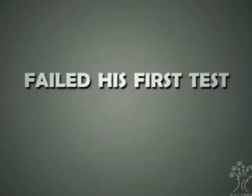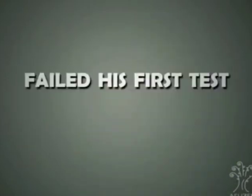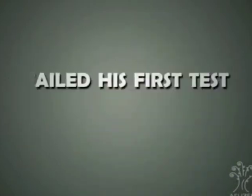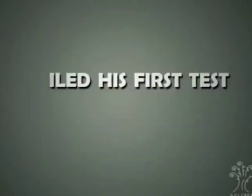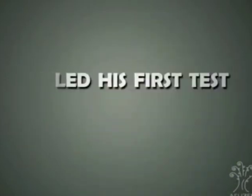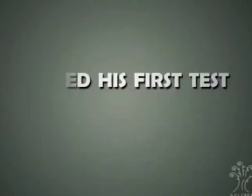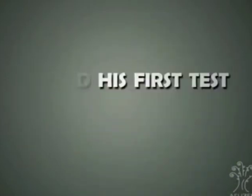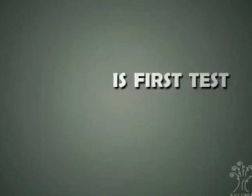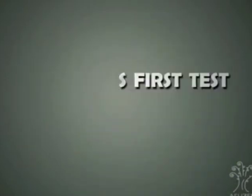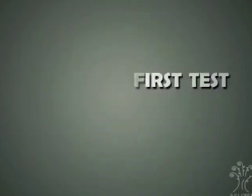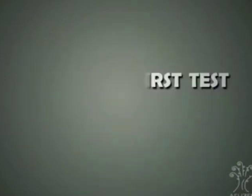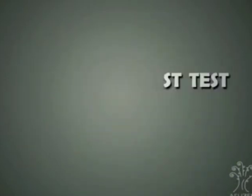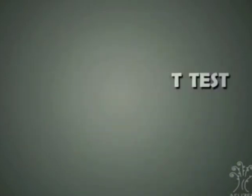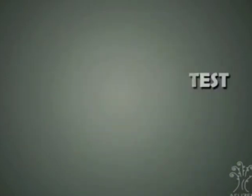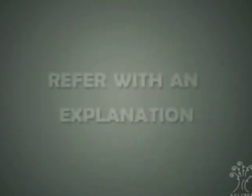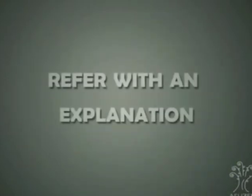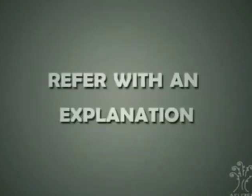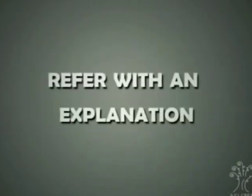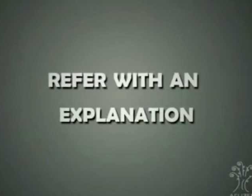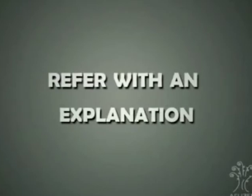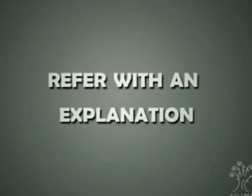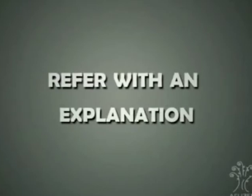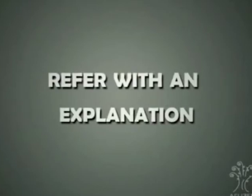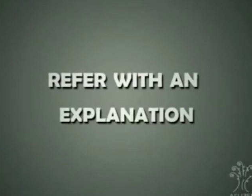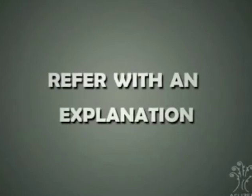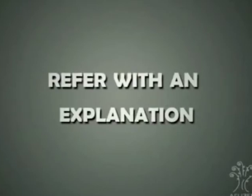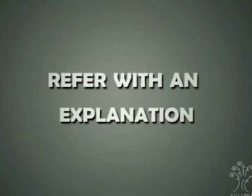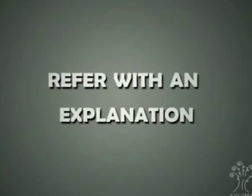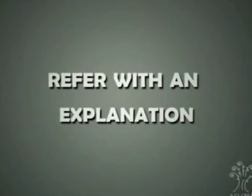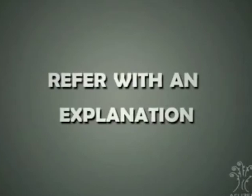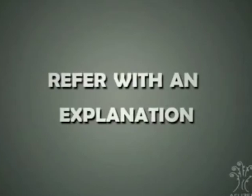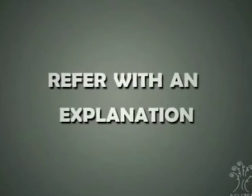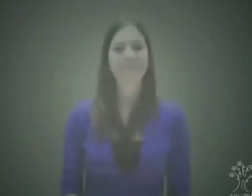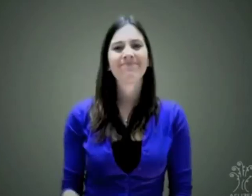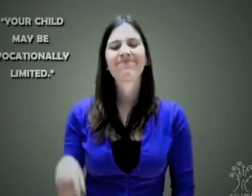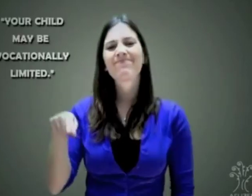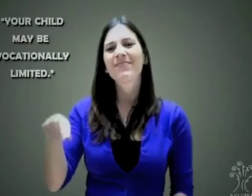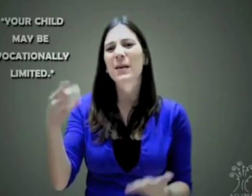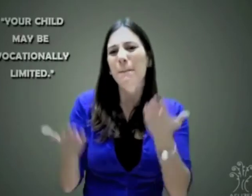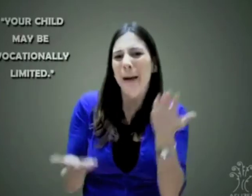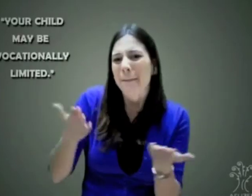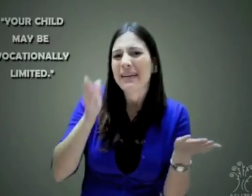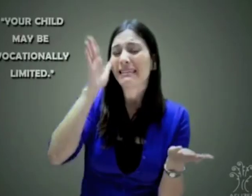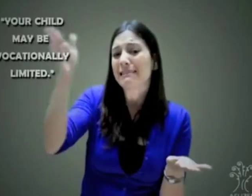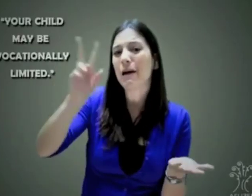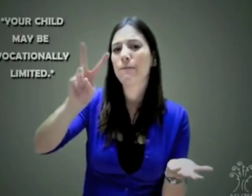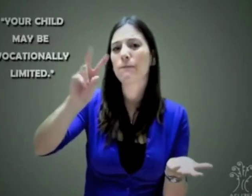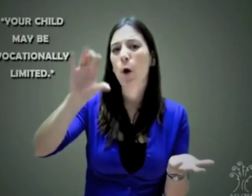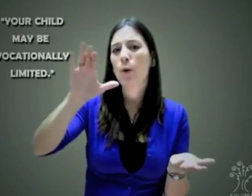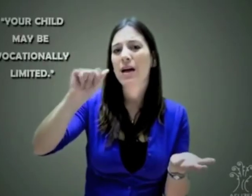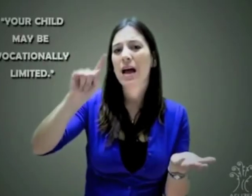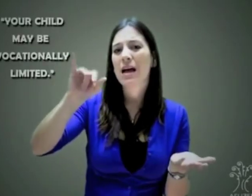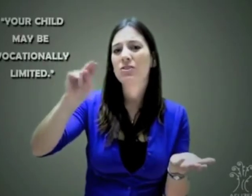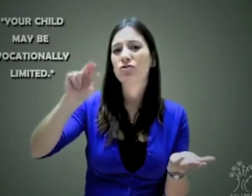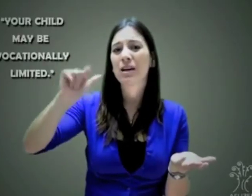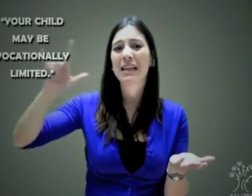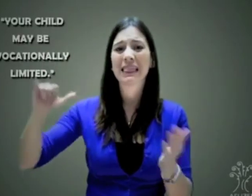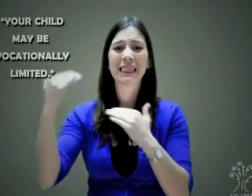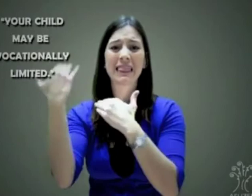a envolvimientos tempranos para investigar más su caso. A veces los médicos dicen, su niño puede que tenga